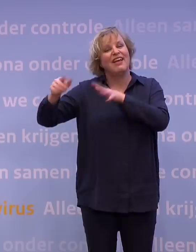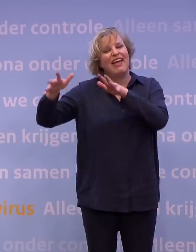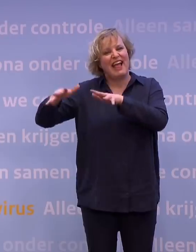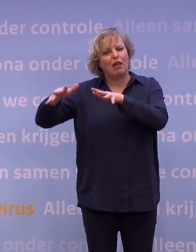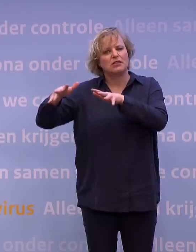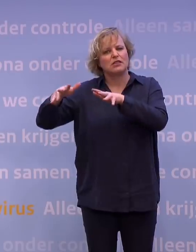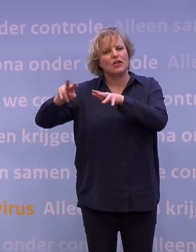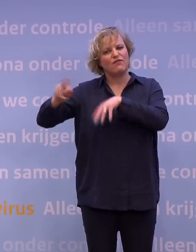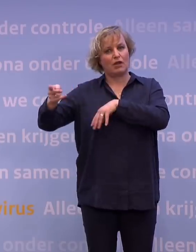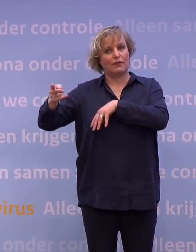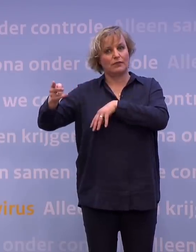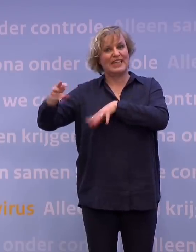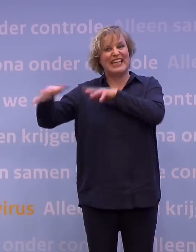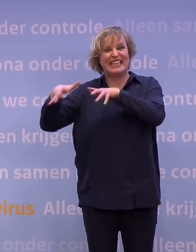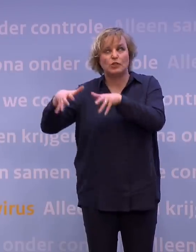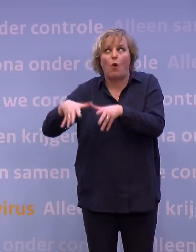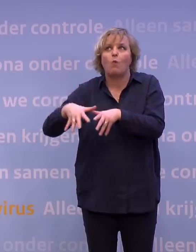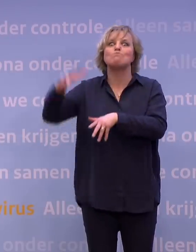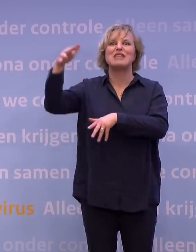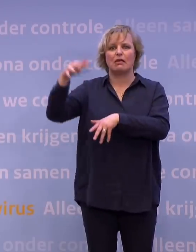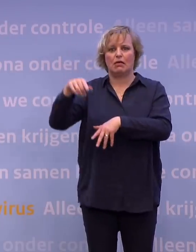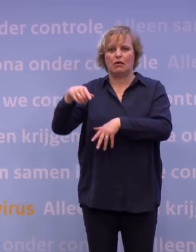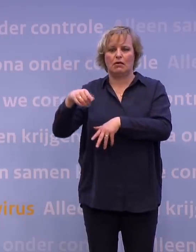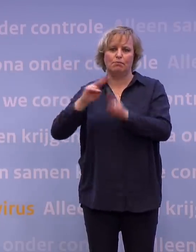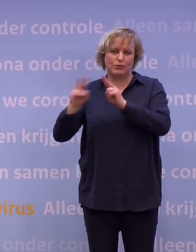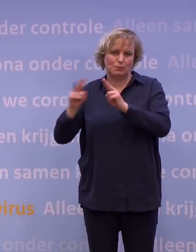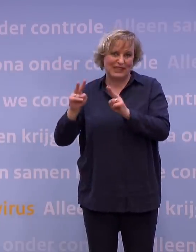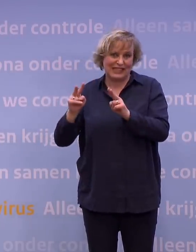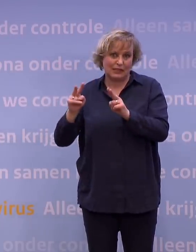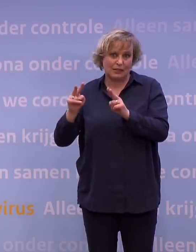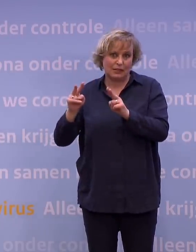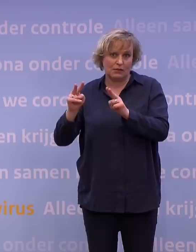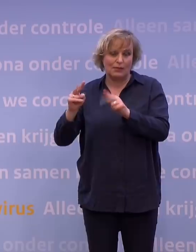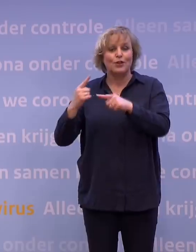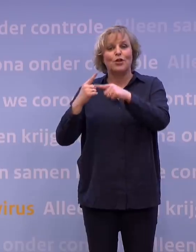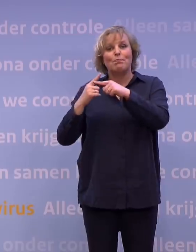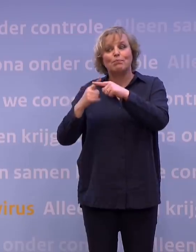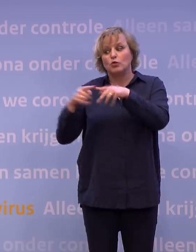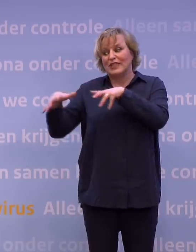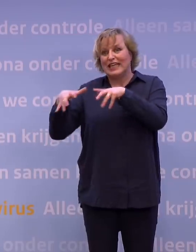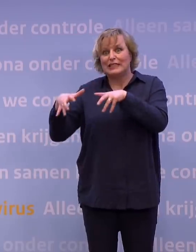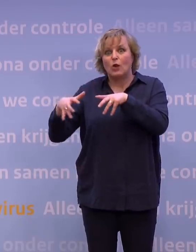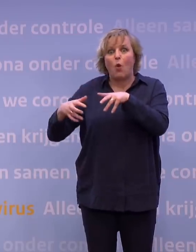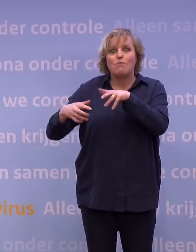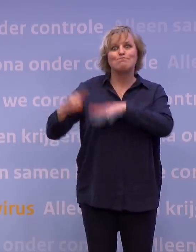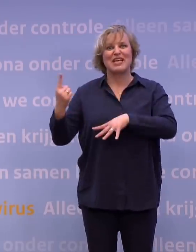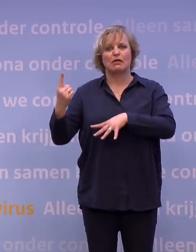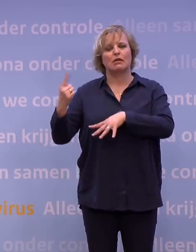Die een veel hoger risico met zich meebrengt van besmetting en daarmee ook een veel hoger risico met zich meebrengt van